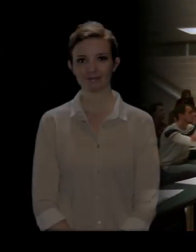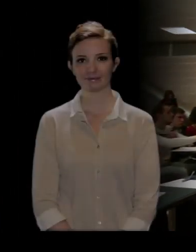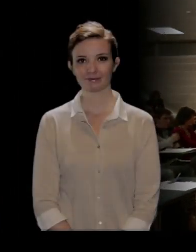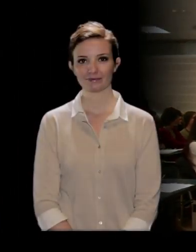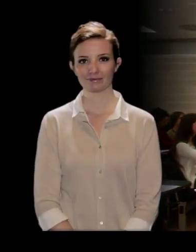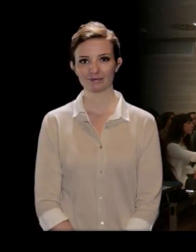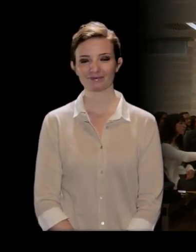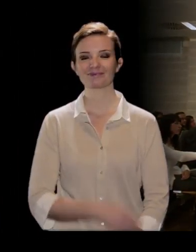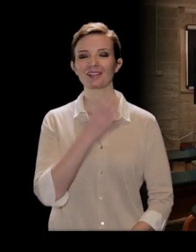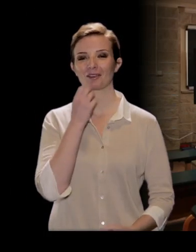Good morning everyone,